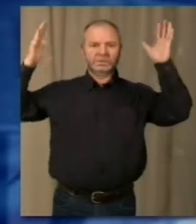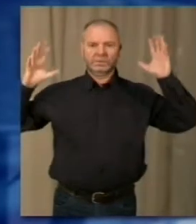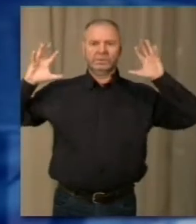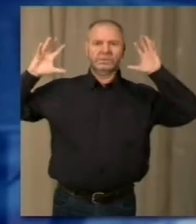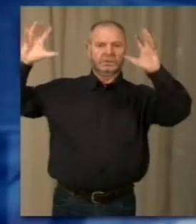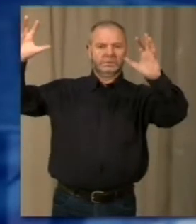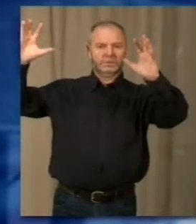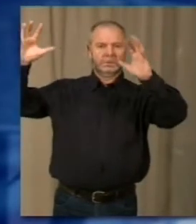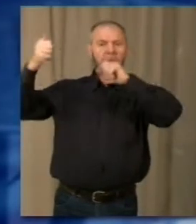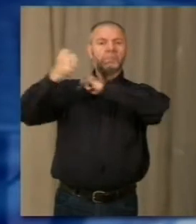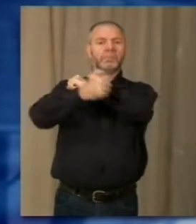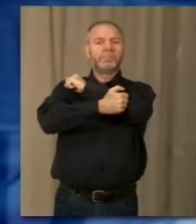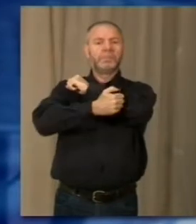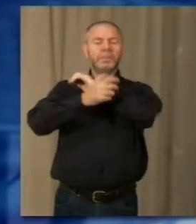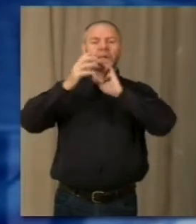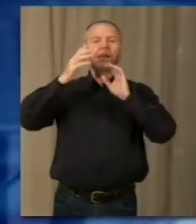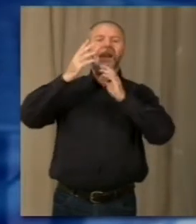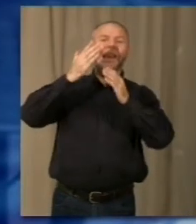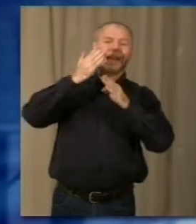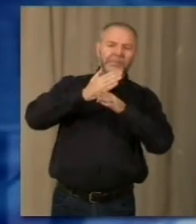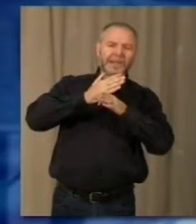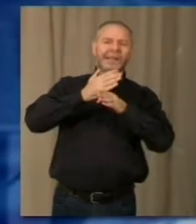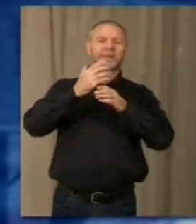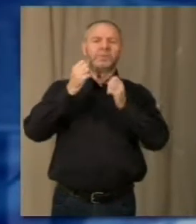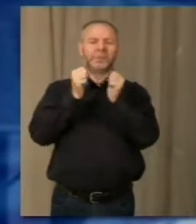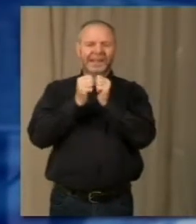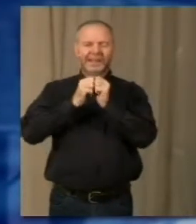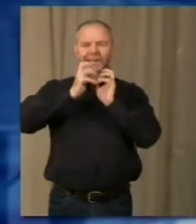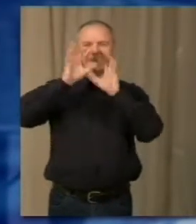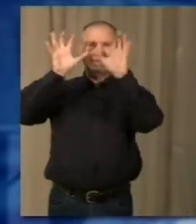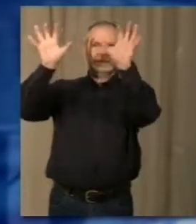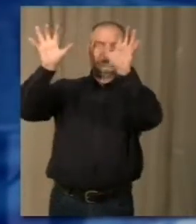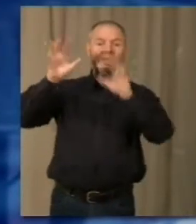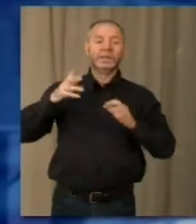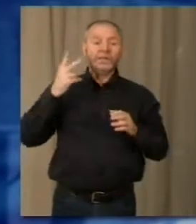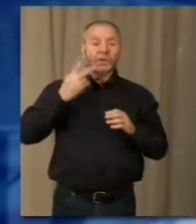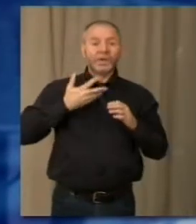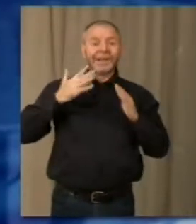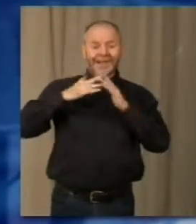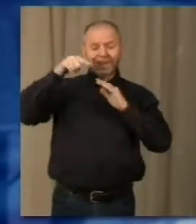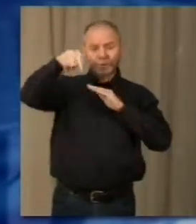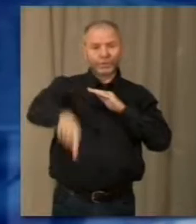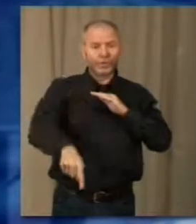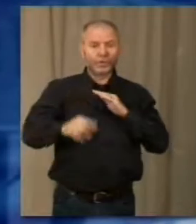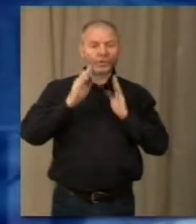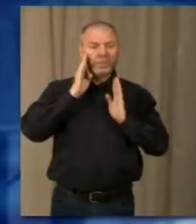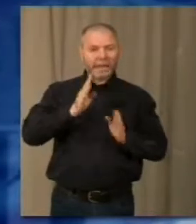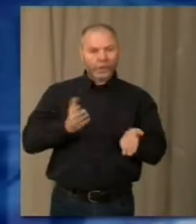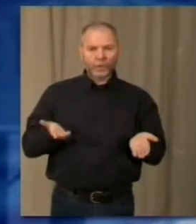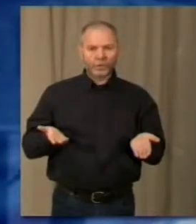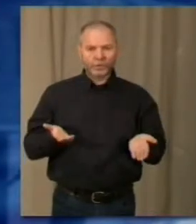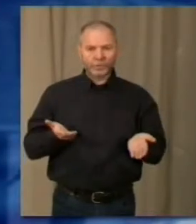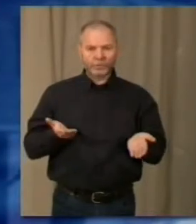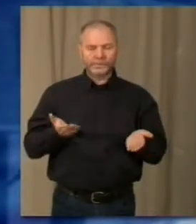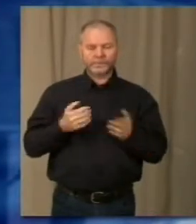alleggerito il versante sopra per poi intervenire sul masso che minaccia una delle tre case sotto il livello della statale già evacuate e